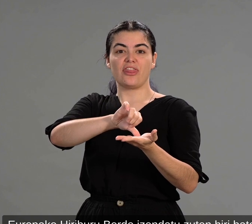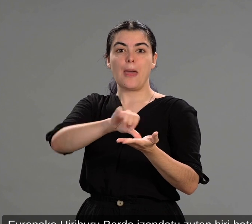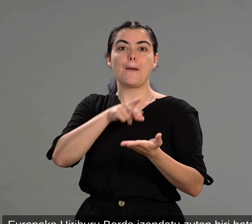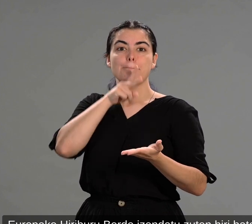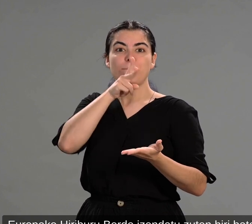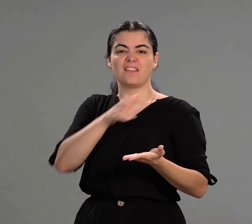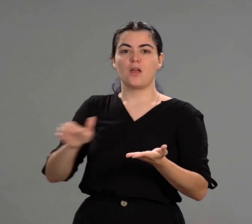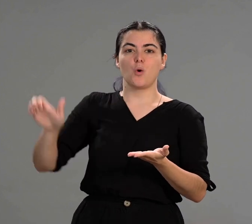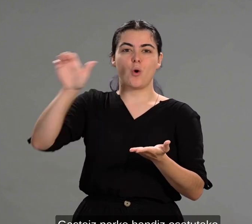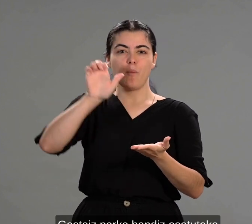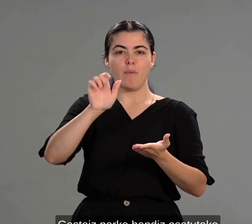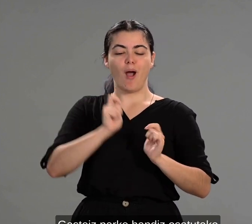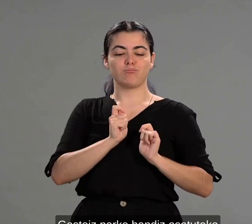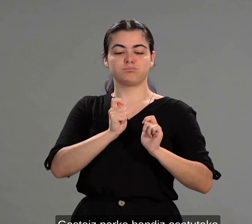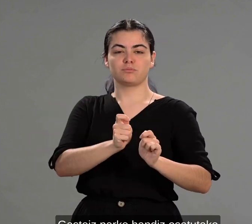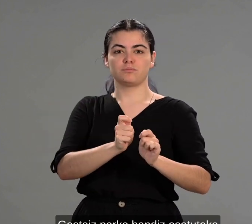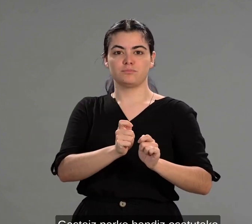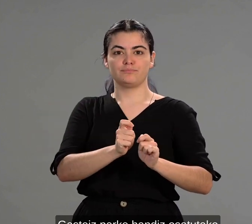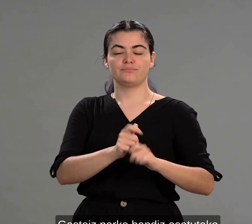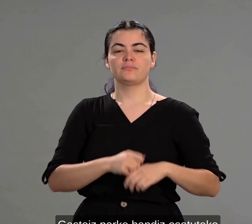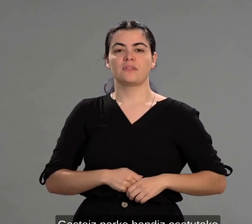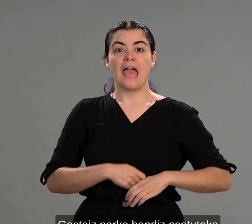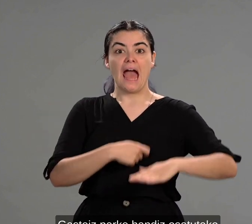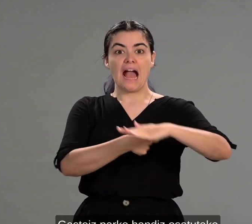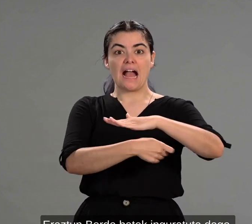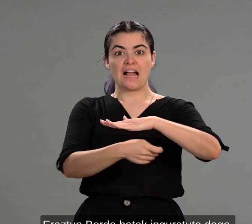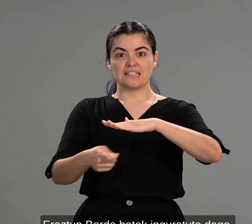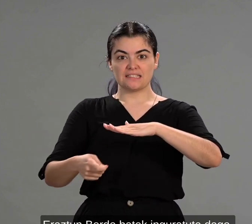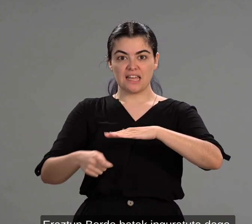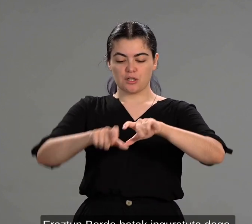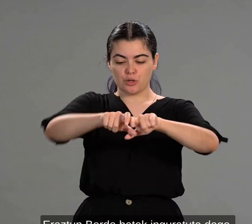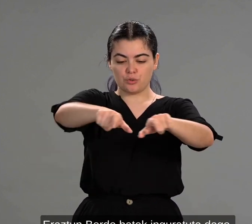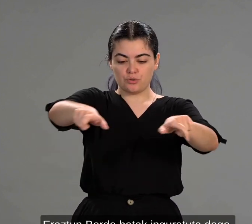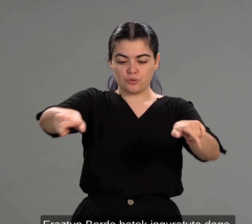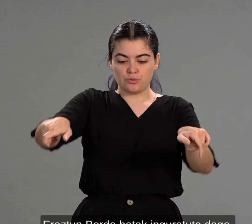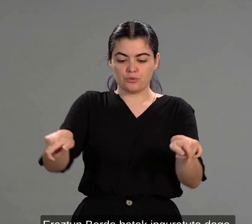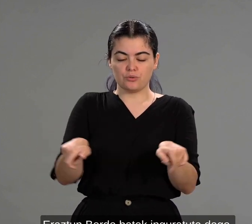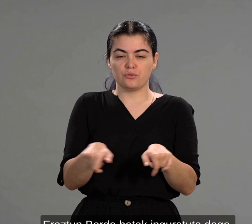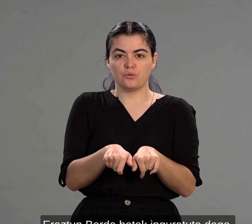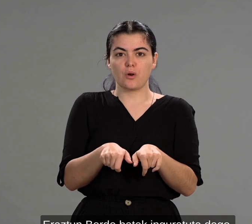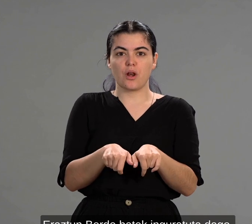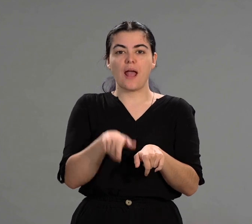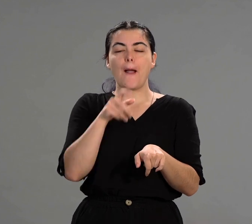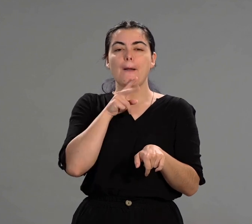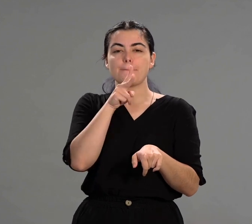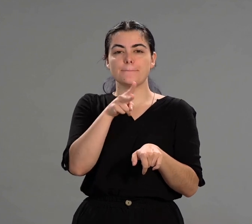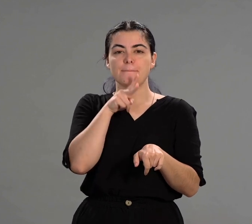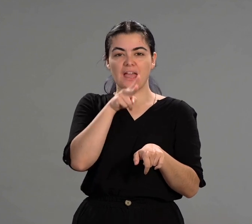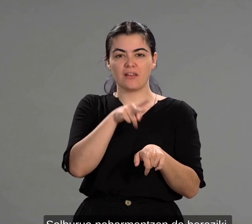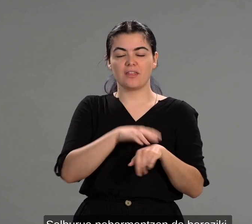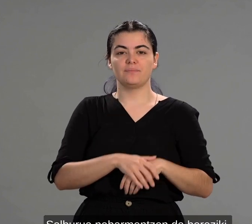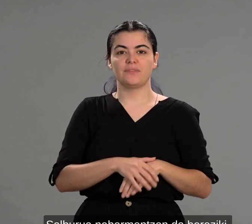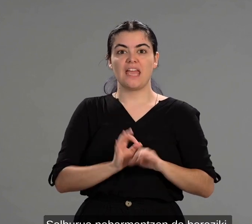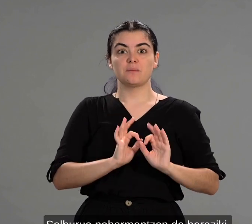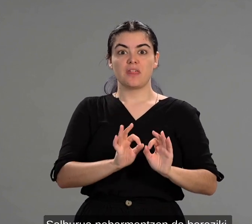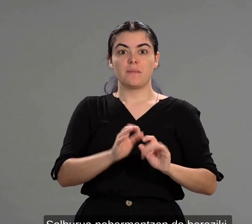batean. Gazteiz, parke handiz osatutako erastun berde batek inguratutadago. Salburuan abarmentzen da